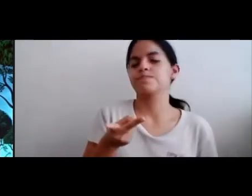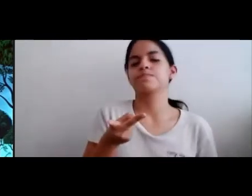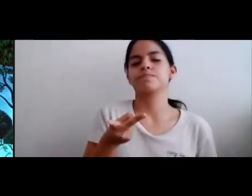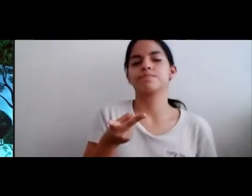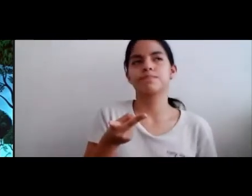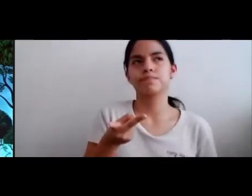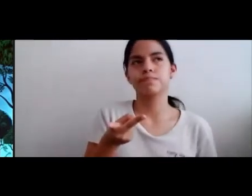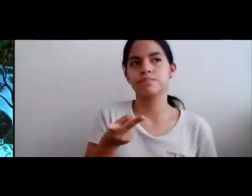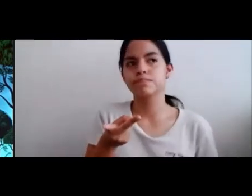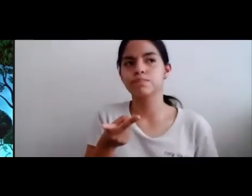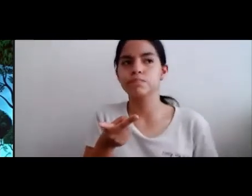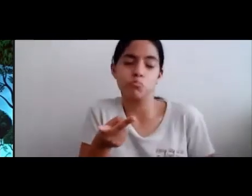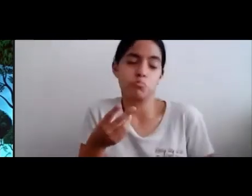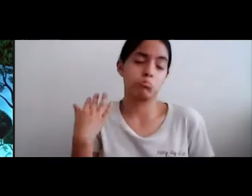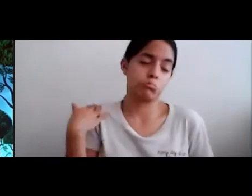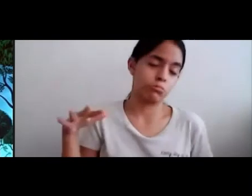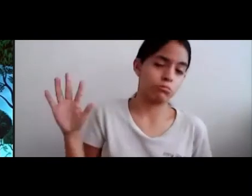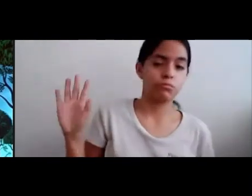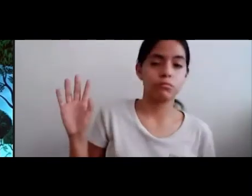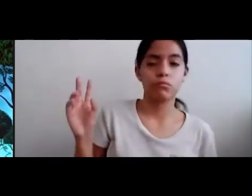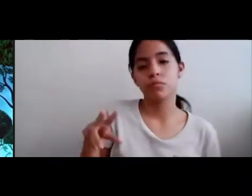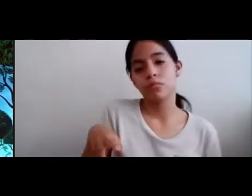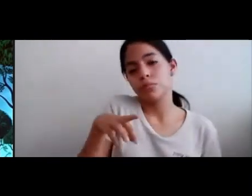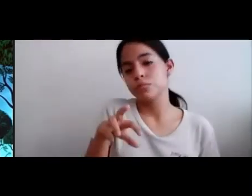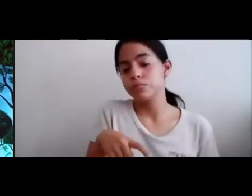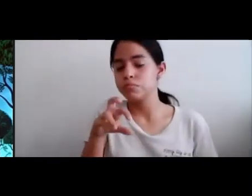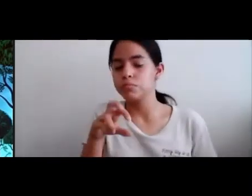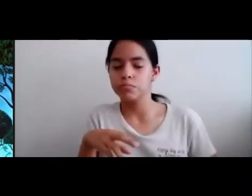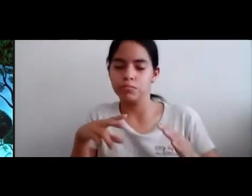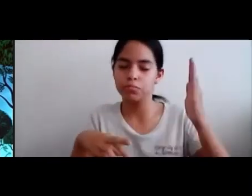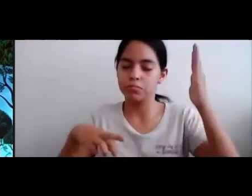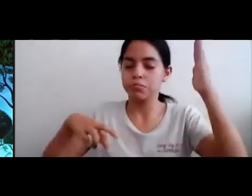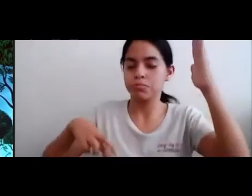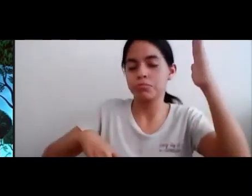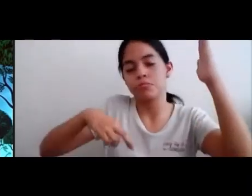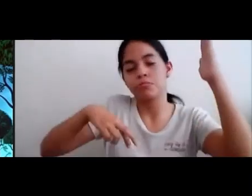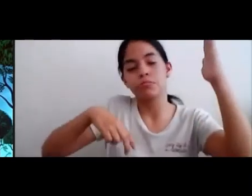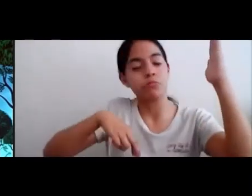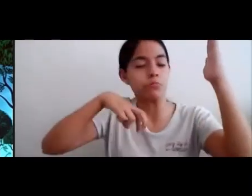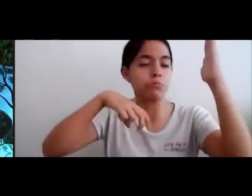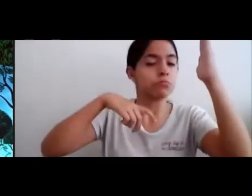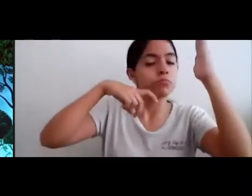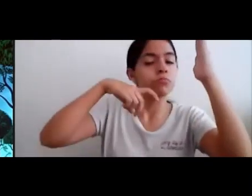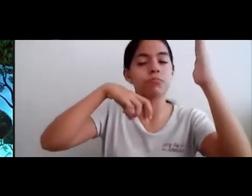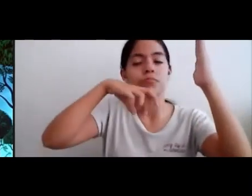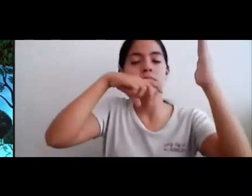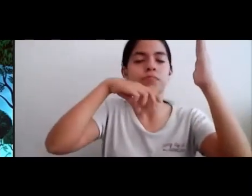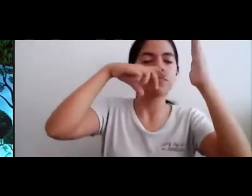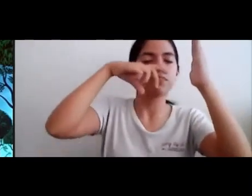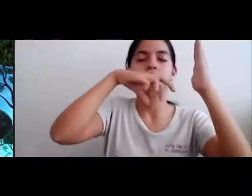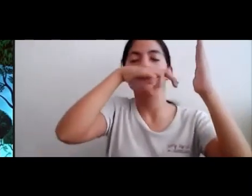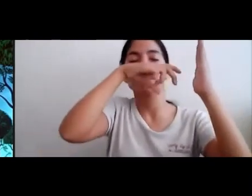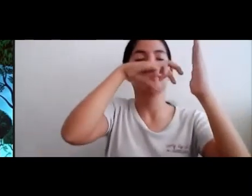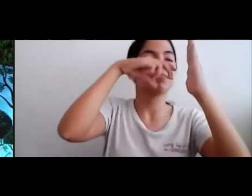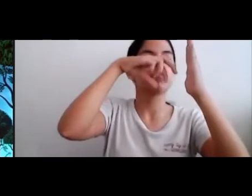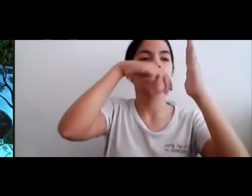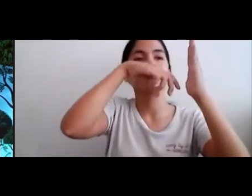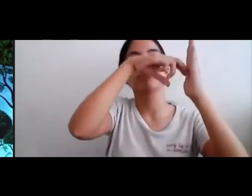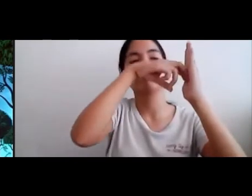Bueno Siguió Caminando Y entró Hacia el castillo